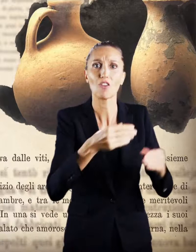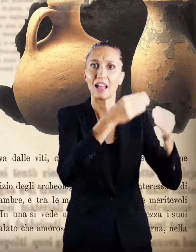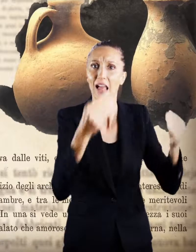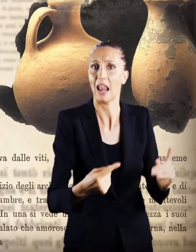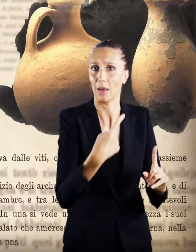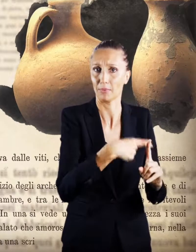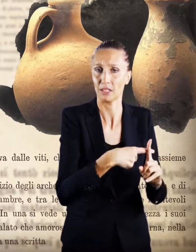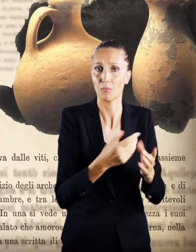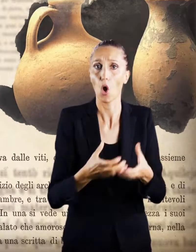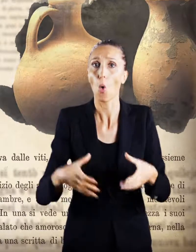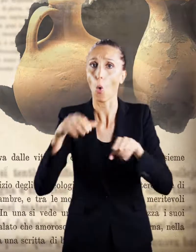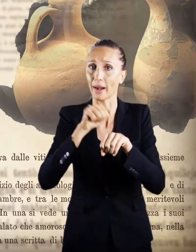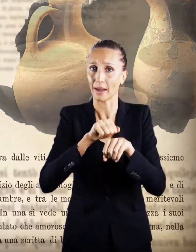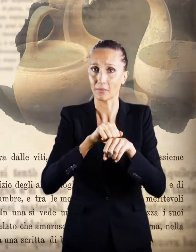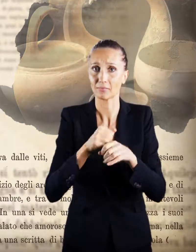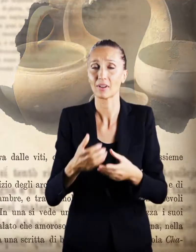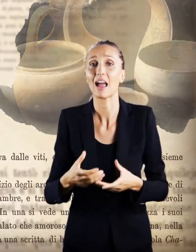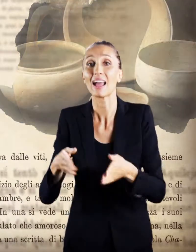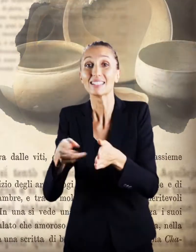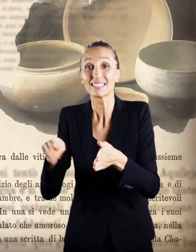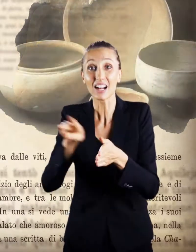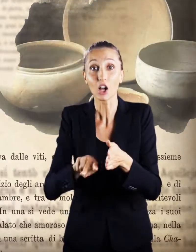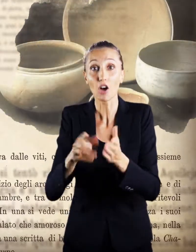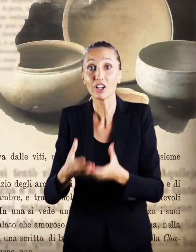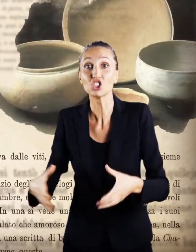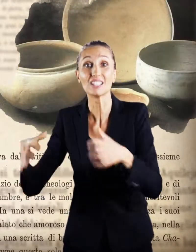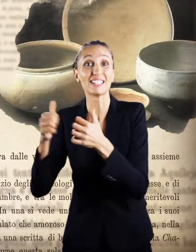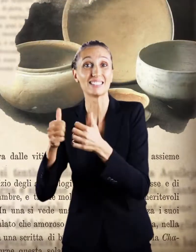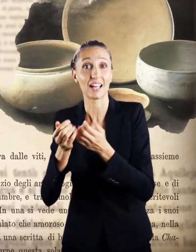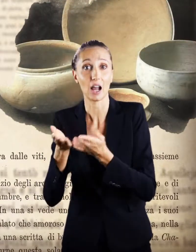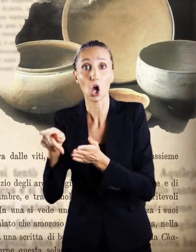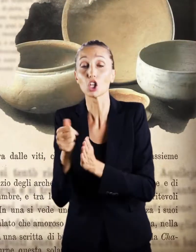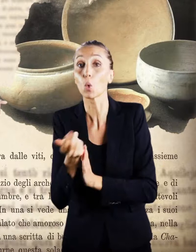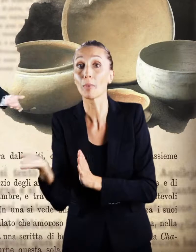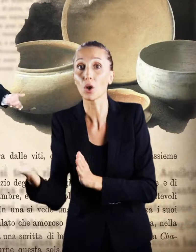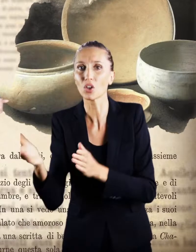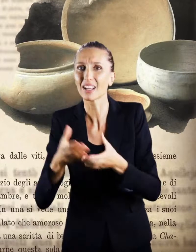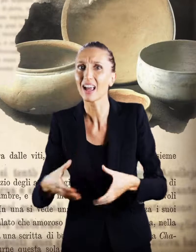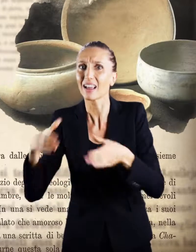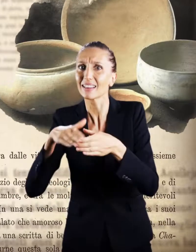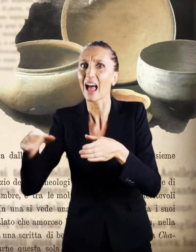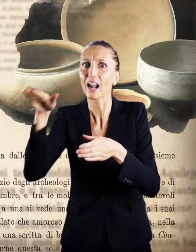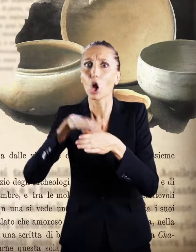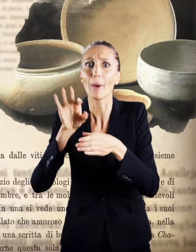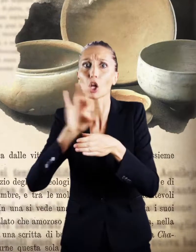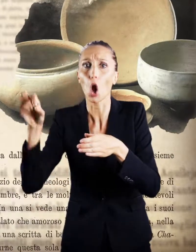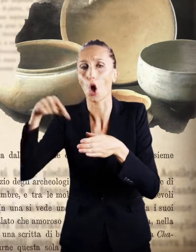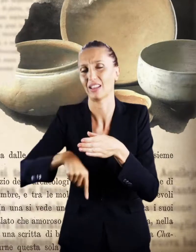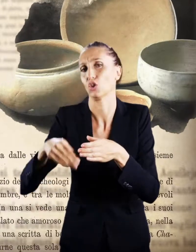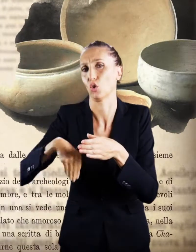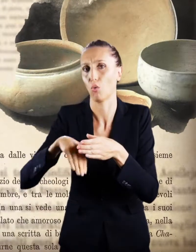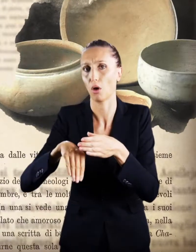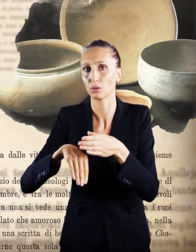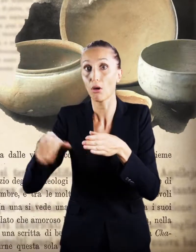urne di pietra, sarcofagi e dolle in terracotta in gran numero. In quelle che non avevano coperto nulla potei trovare, ma in quelle